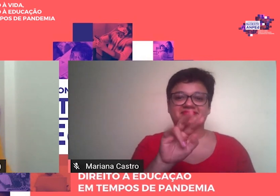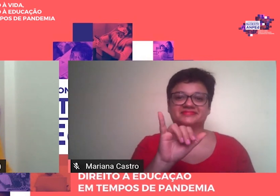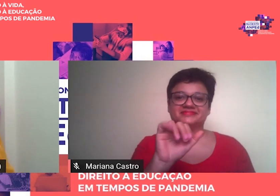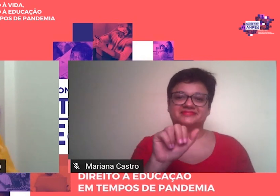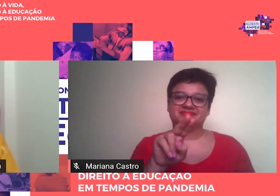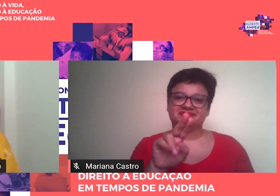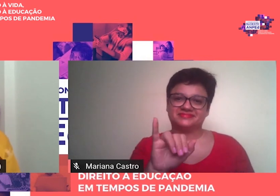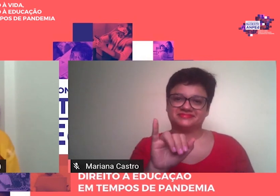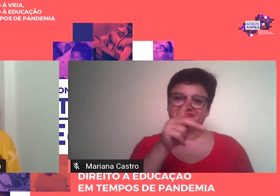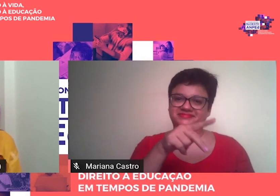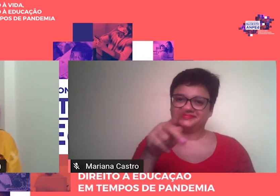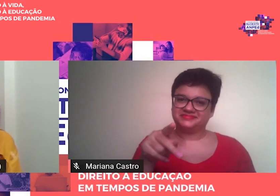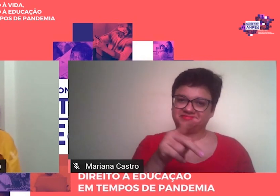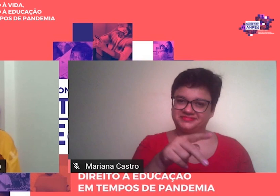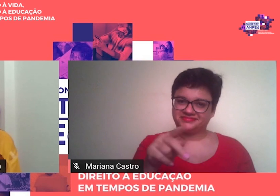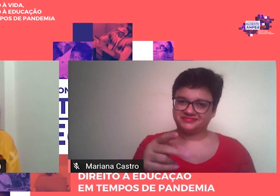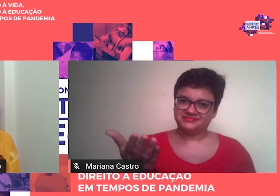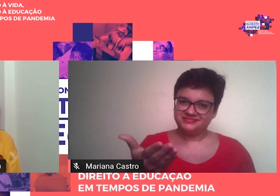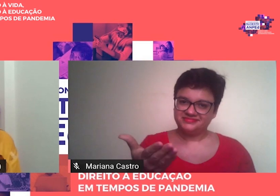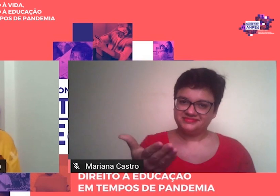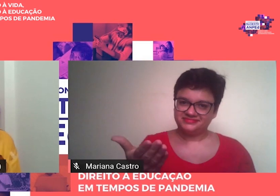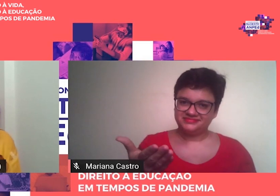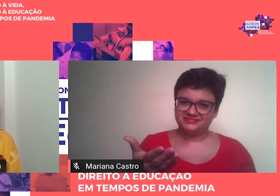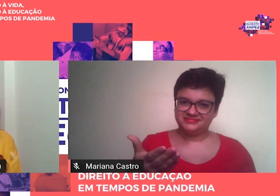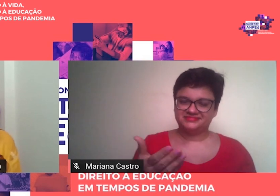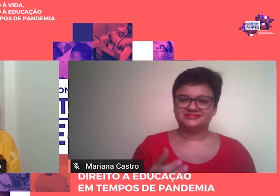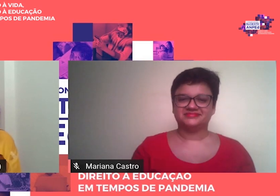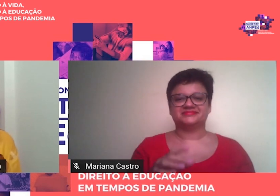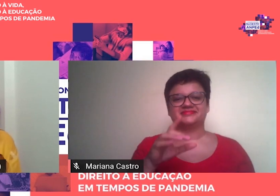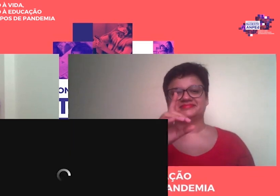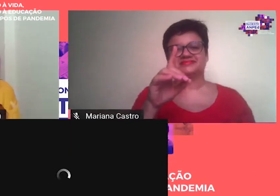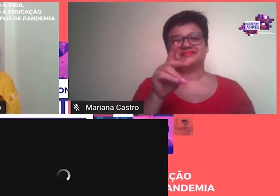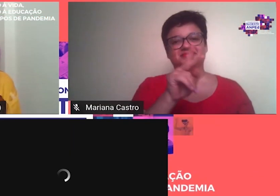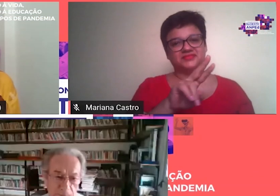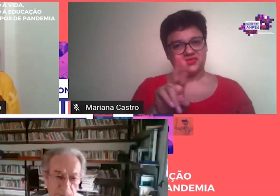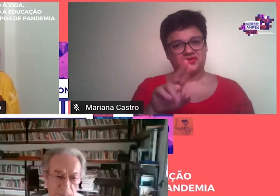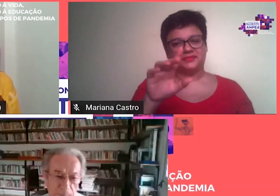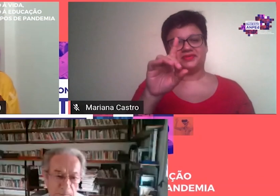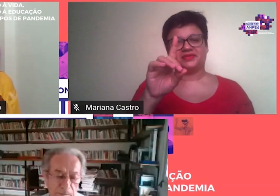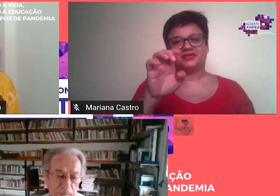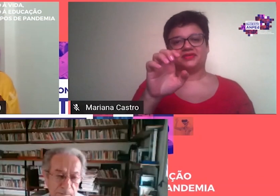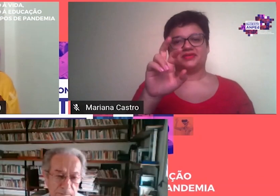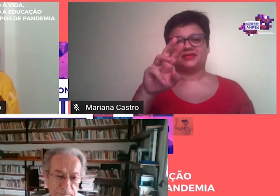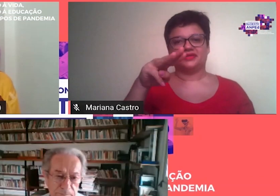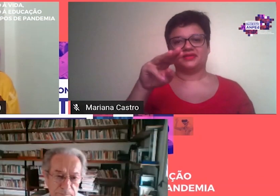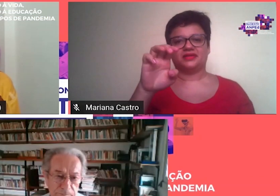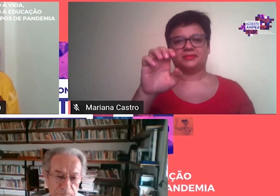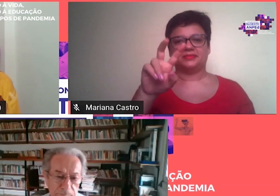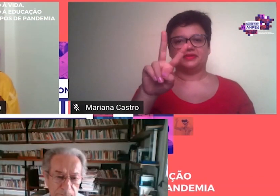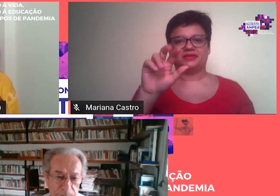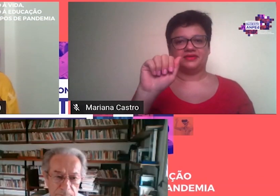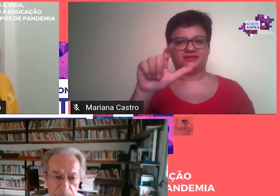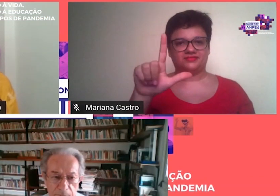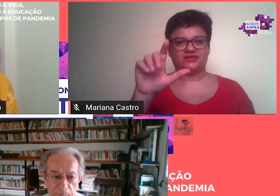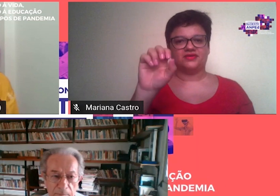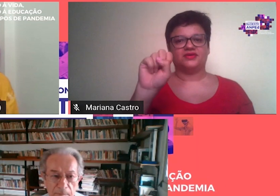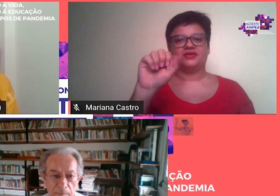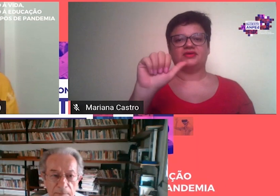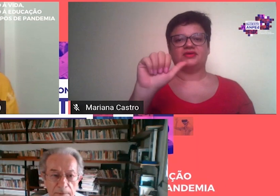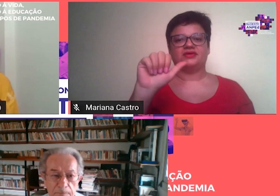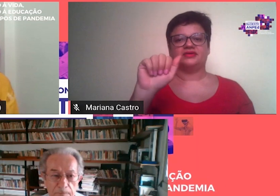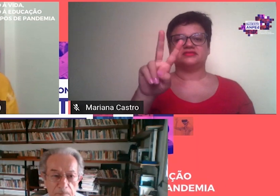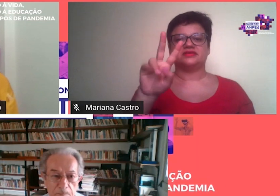professor Dermival Saviani, ele é professor titular,